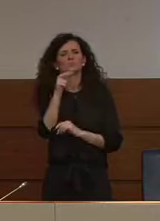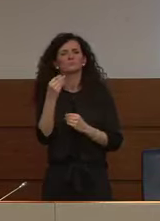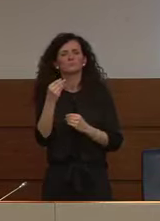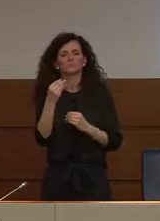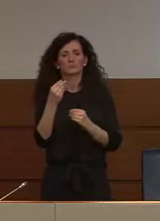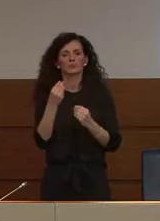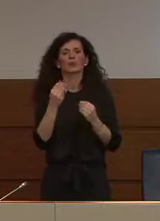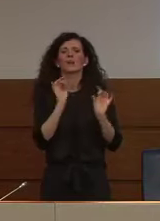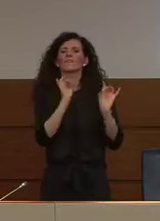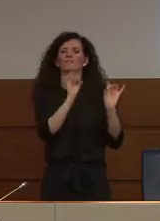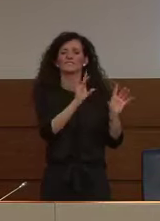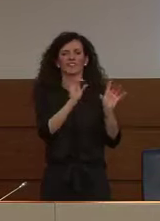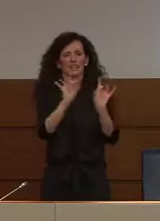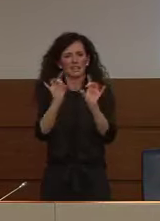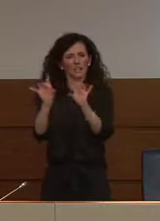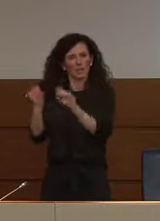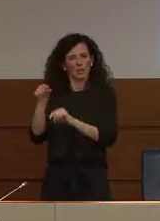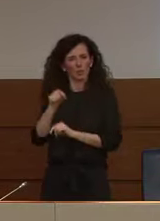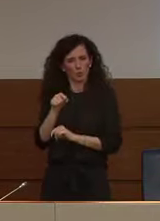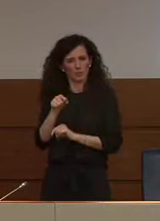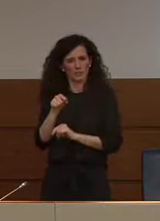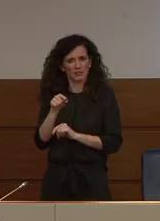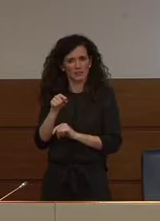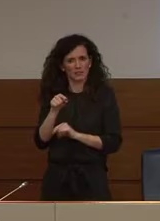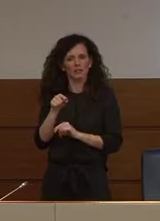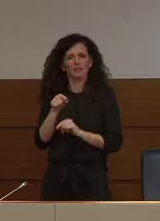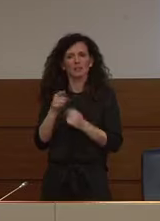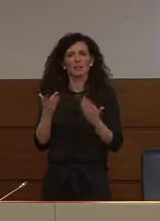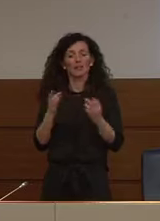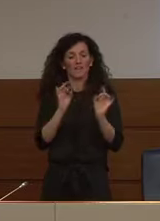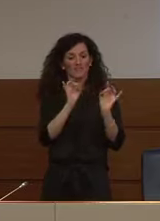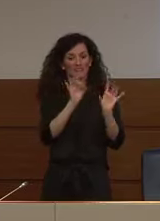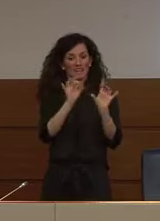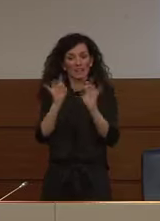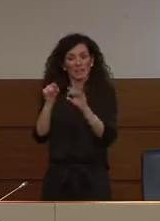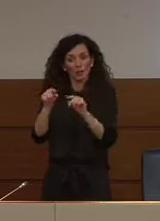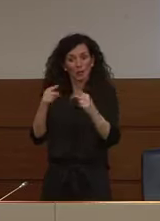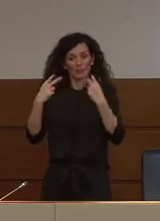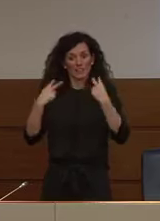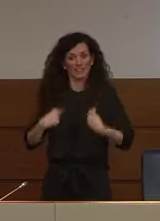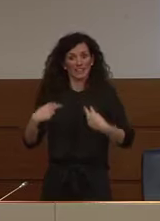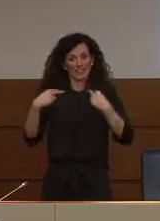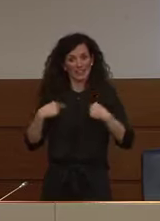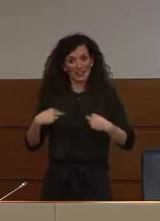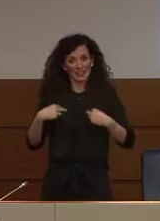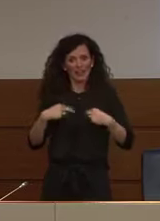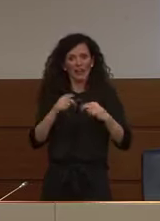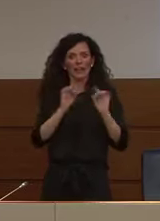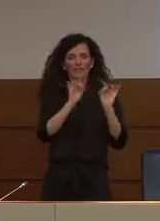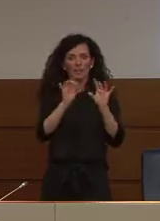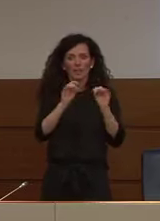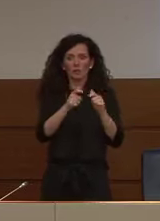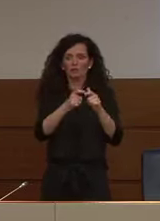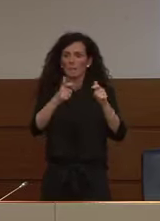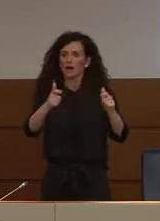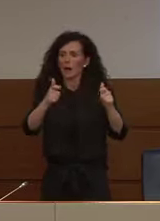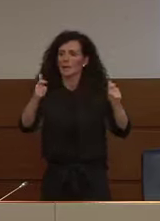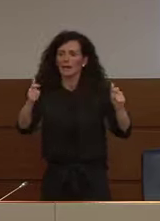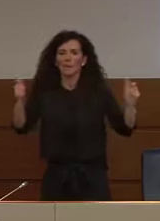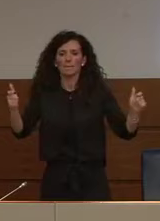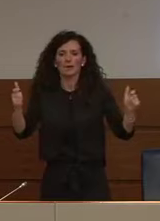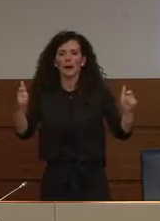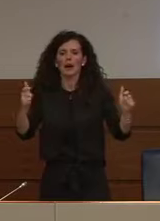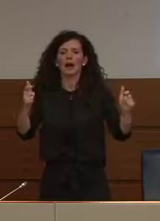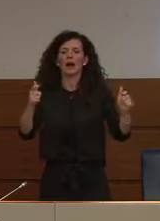virus per vivere e replicarsi ha bisogno